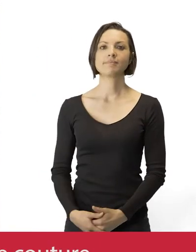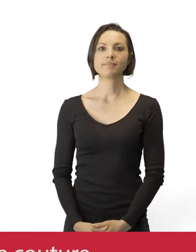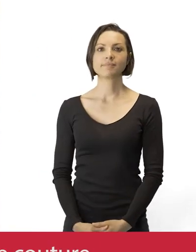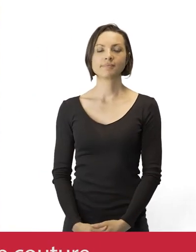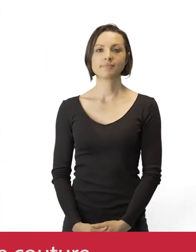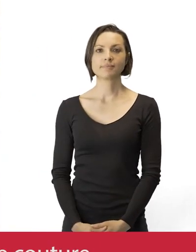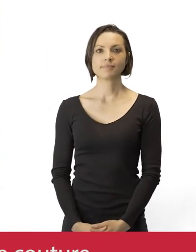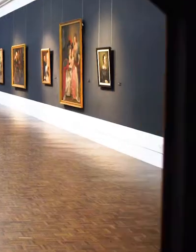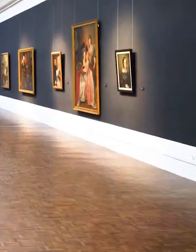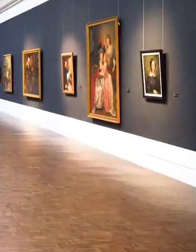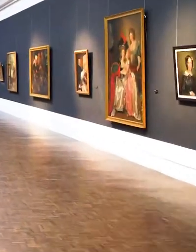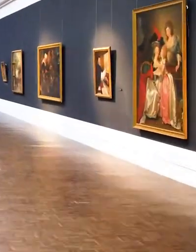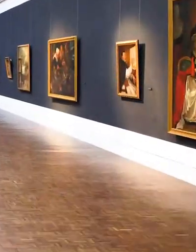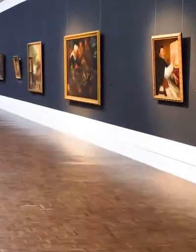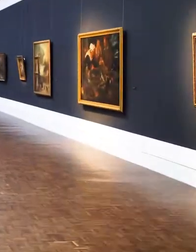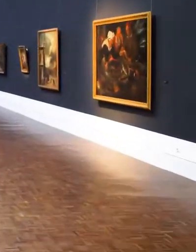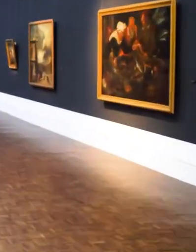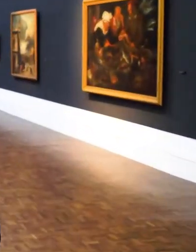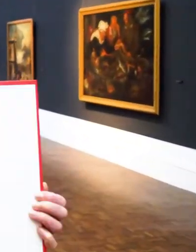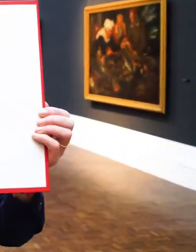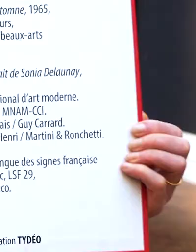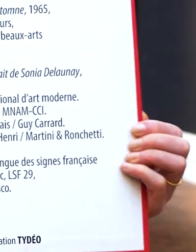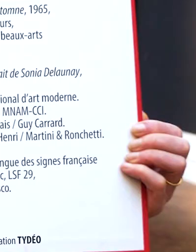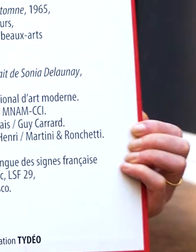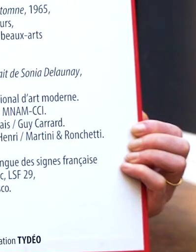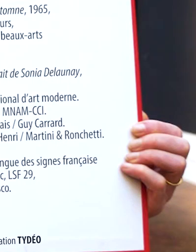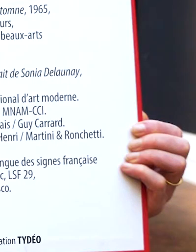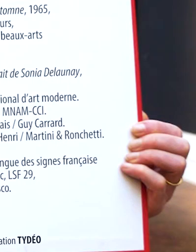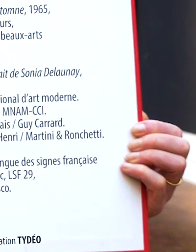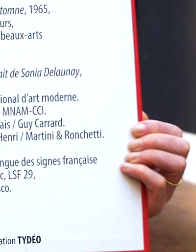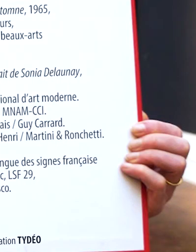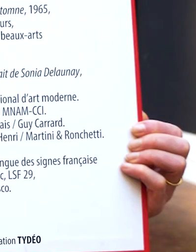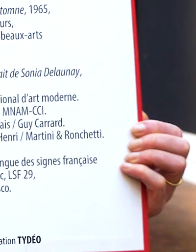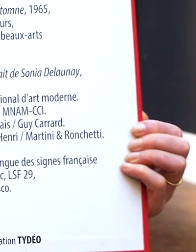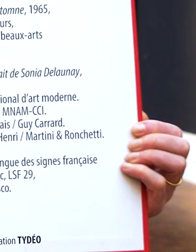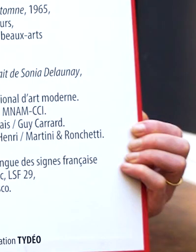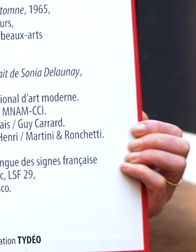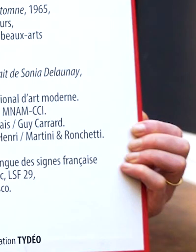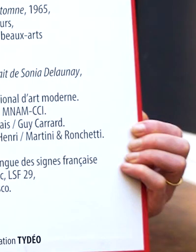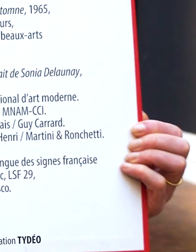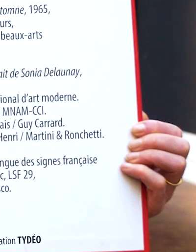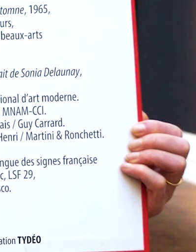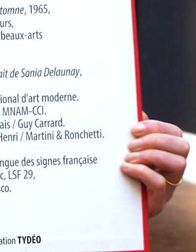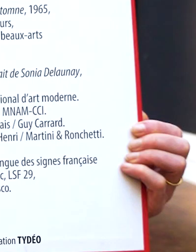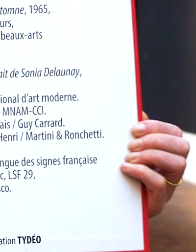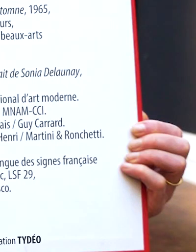haute couture. Sous-titrage-Canada Sous